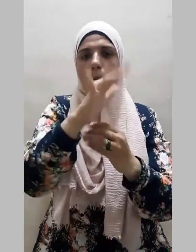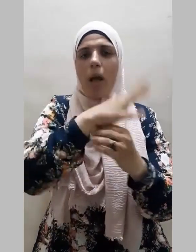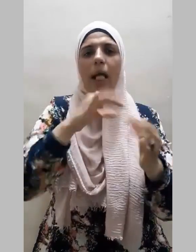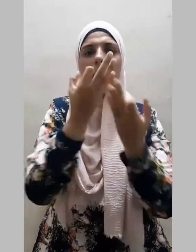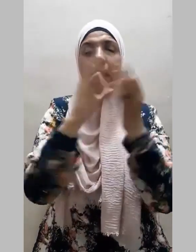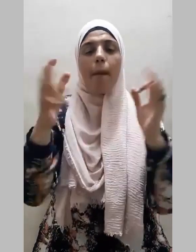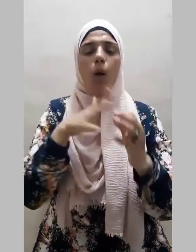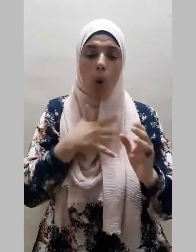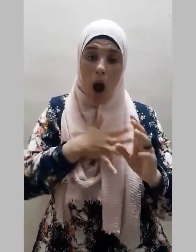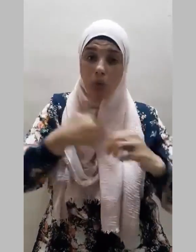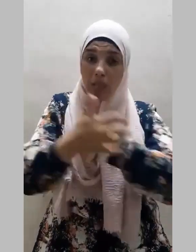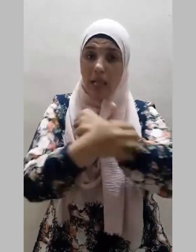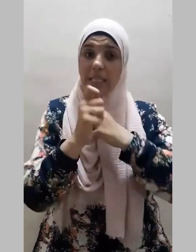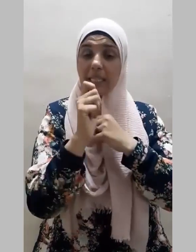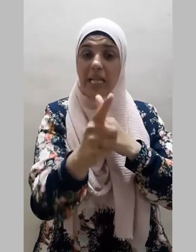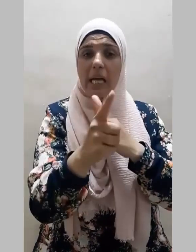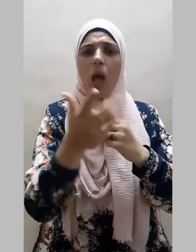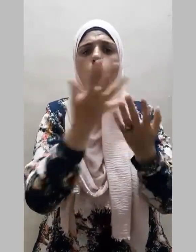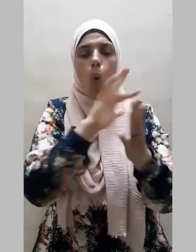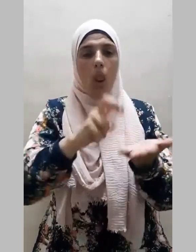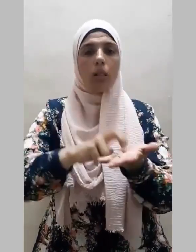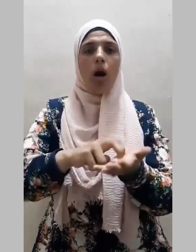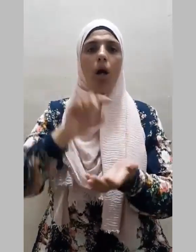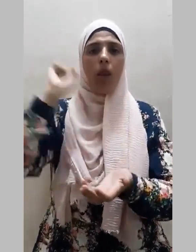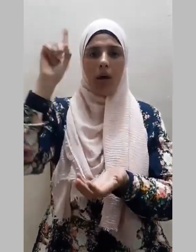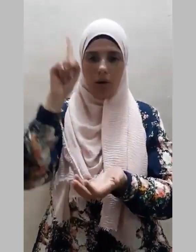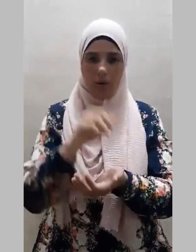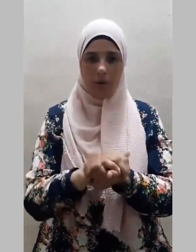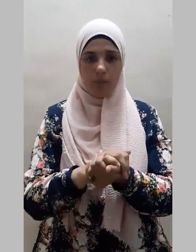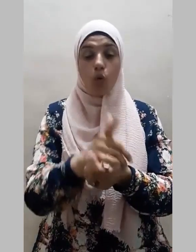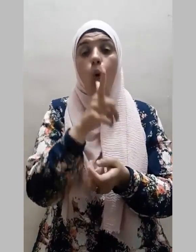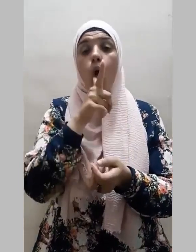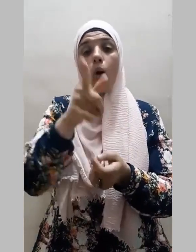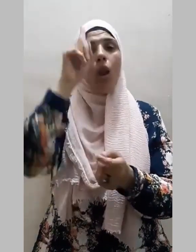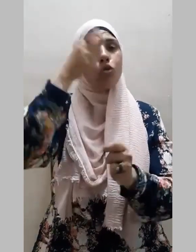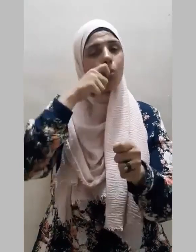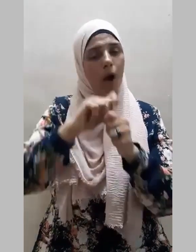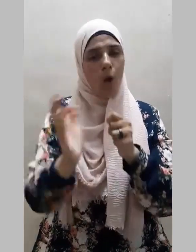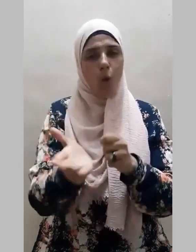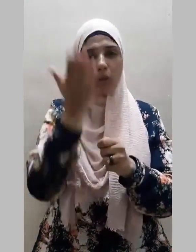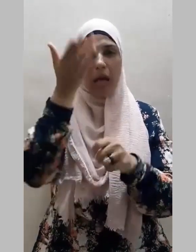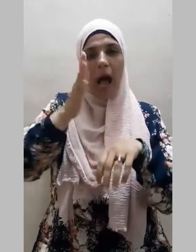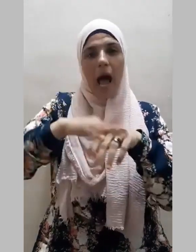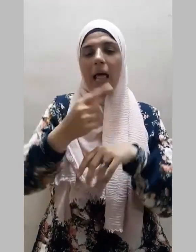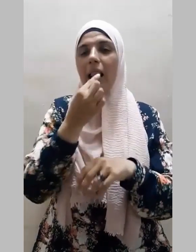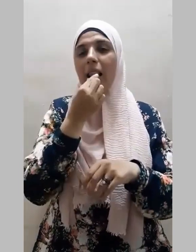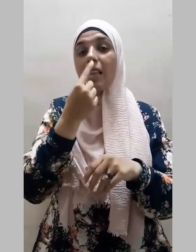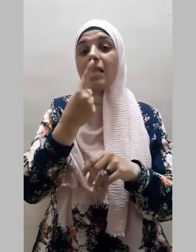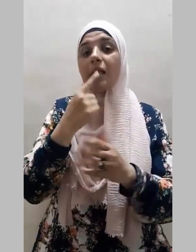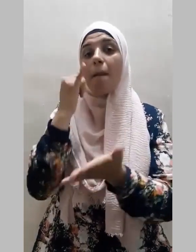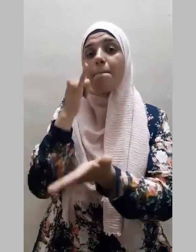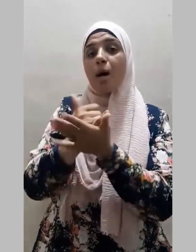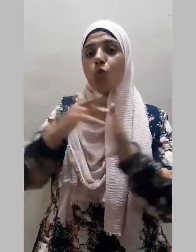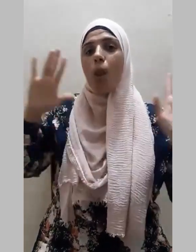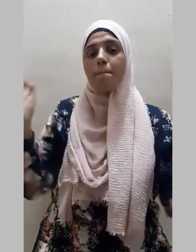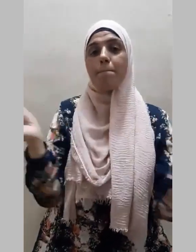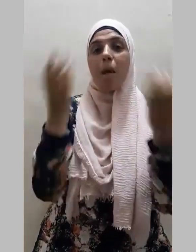وذكاة وكان تقيا ويقول سبحانه على لسان الملائكة قالوا